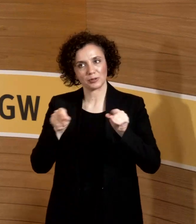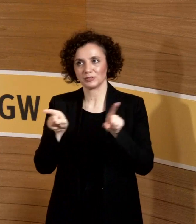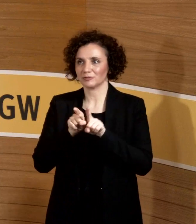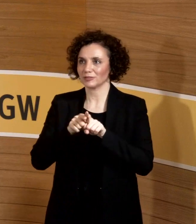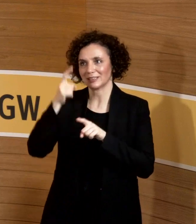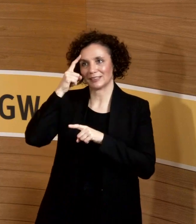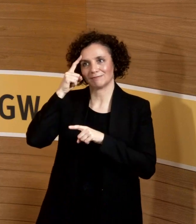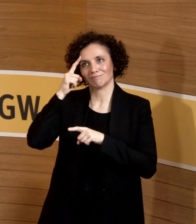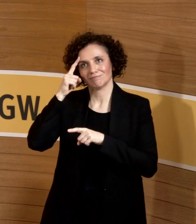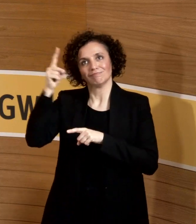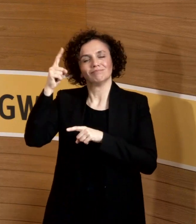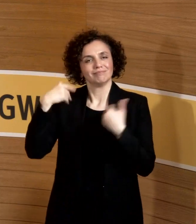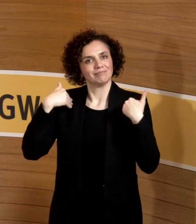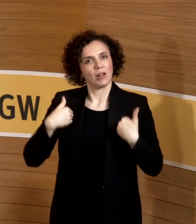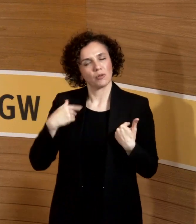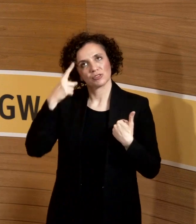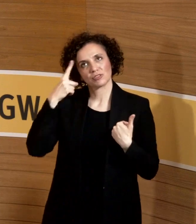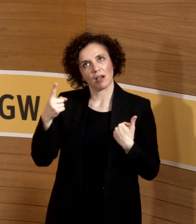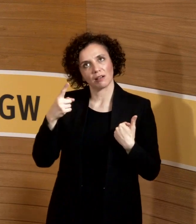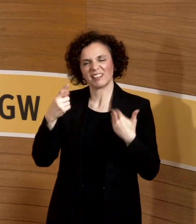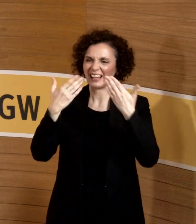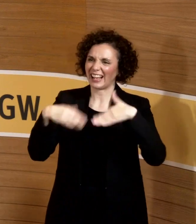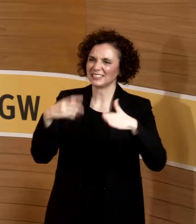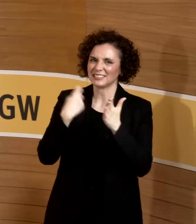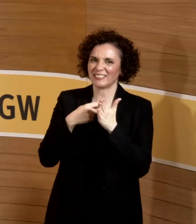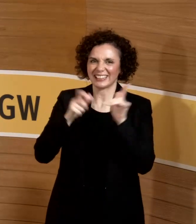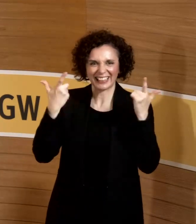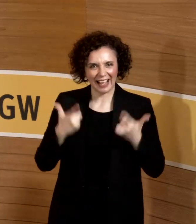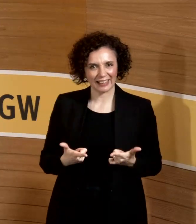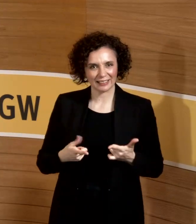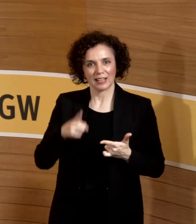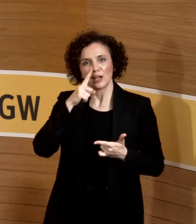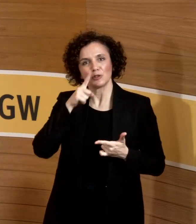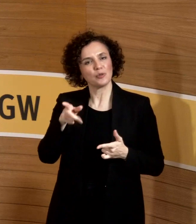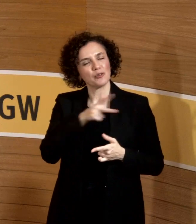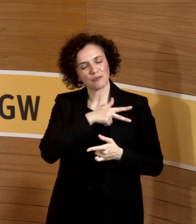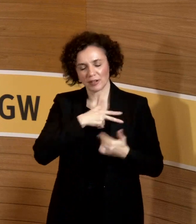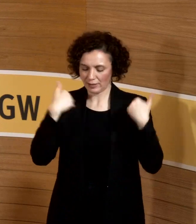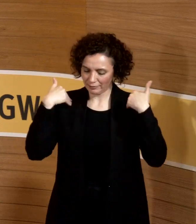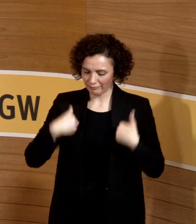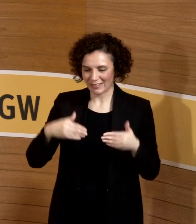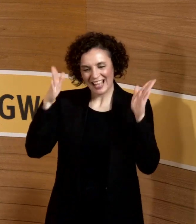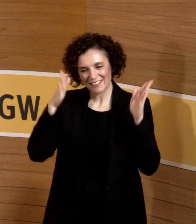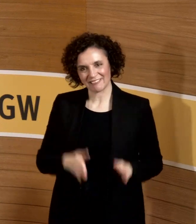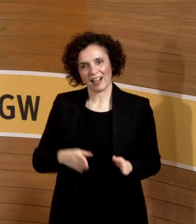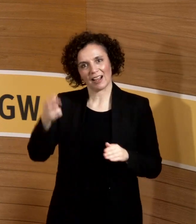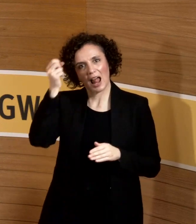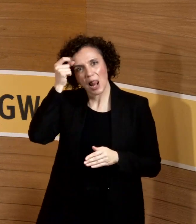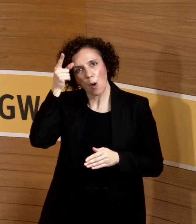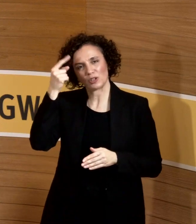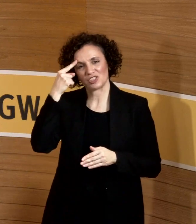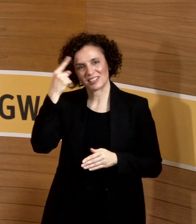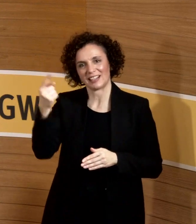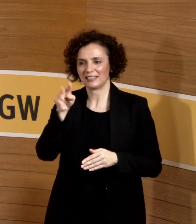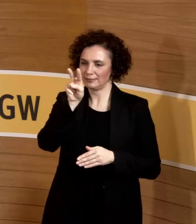Grenzwerte in diesem Fall, dann geht es ja immer noch, also wenn ich nichts habe außer dem gesunden Fachverstand, so geht es wohl nicht. Dann